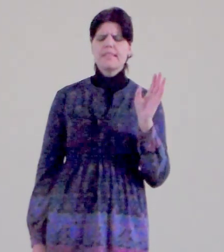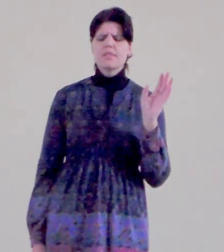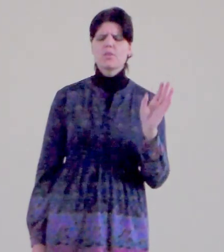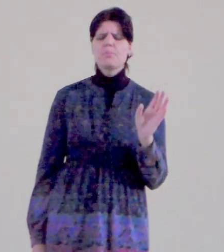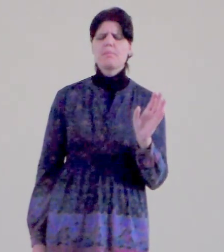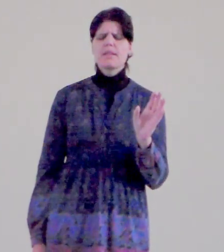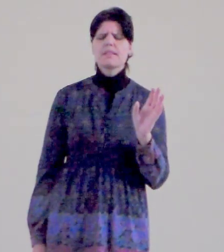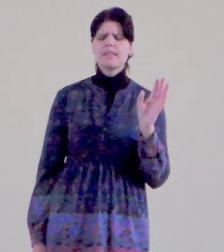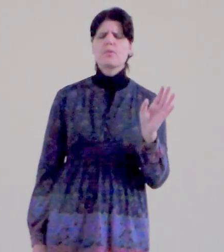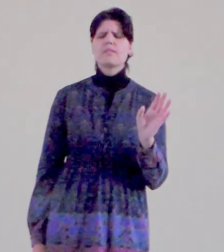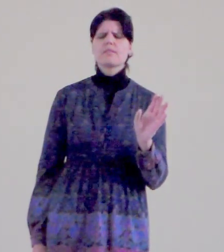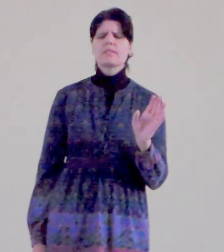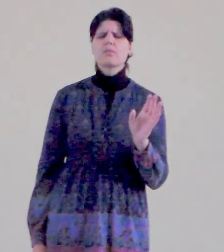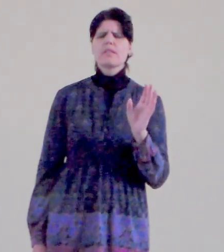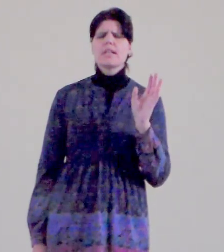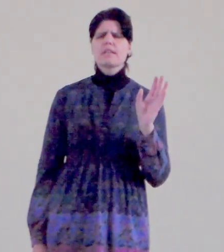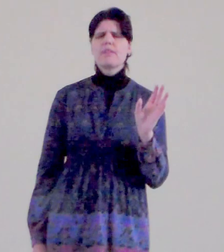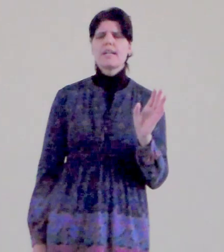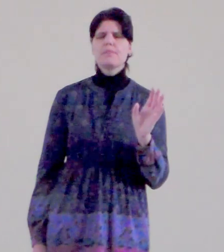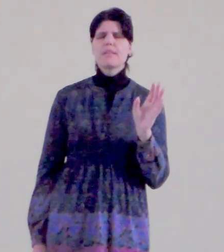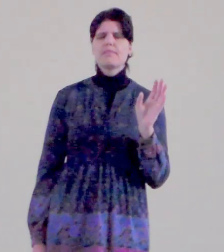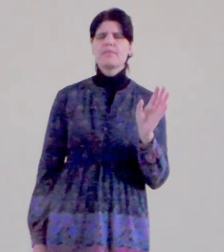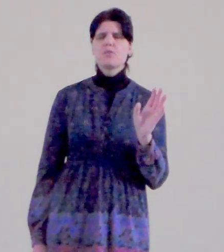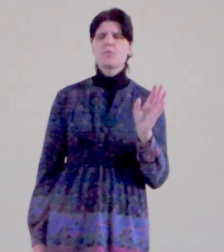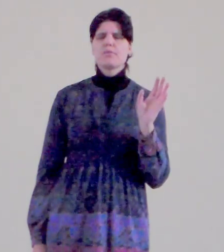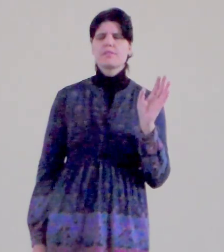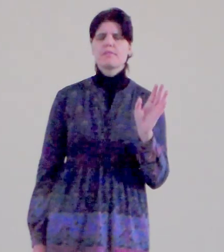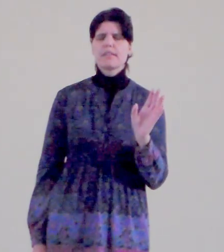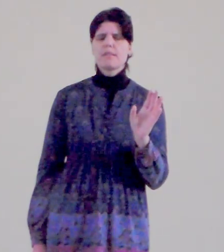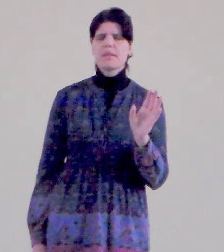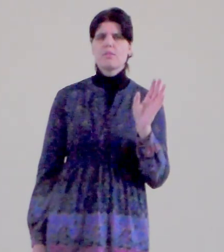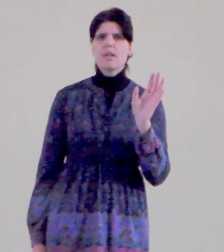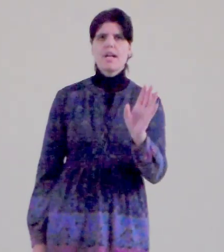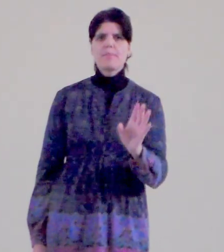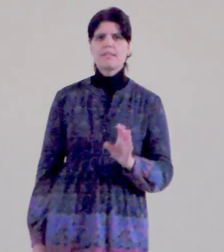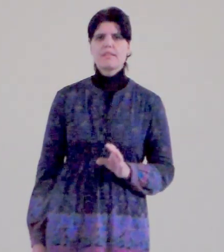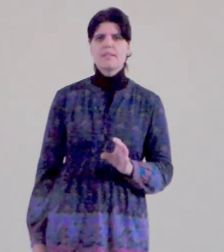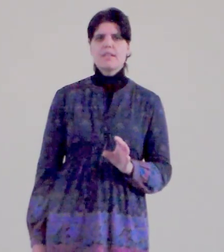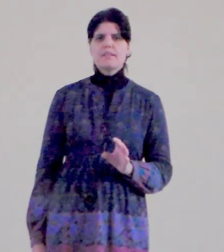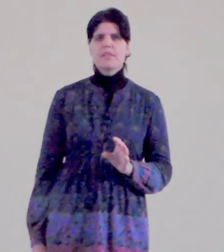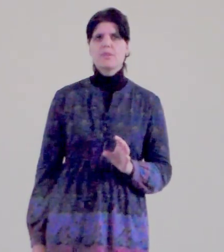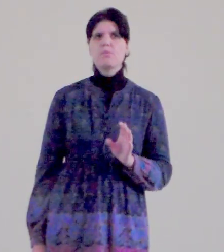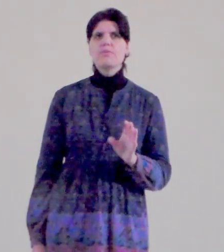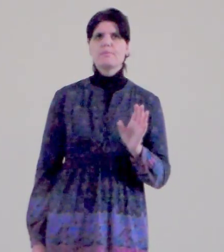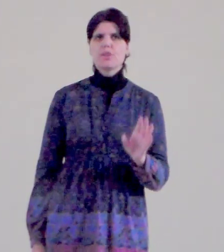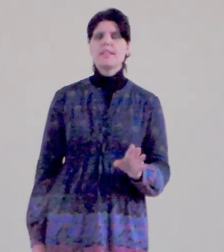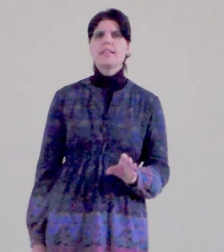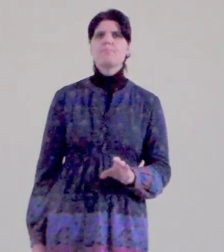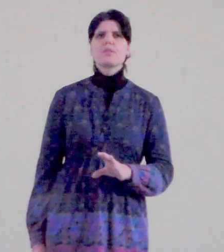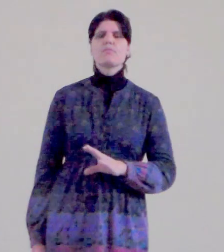díky Tobě, Pane, děkuji tě za to, chválím tě a vyvyším tvoje svatý jmenu, Amen. Takže Bůh vám ženej, přeju